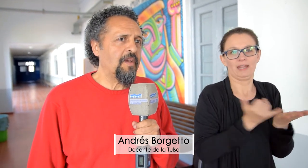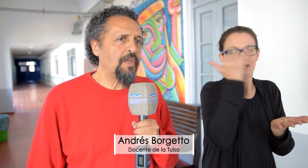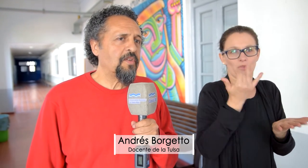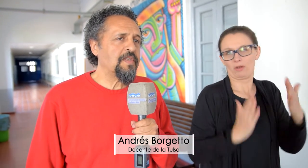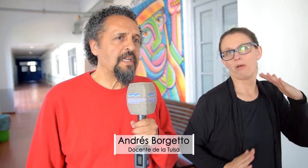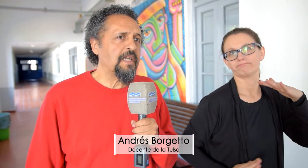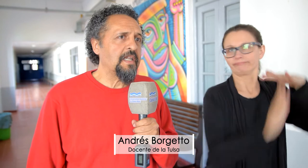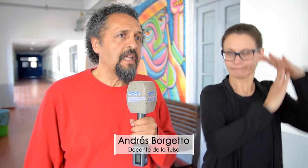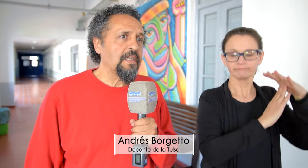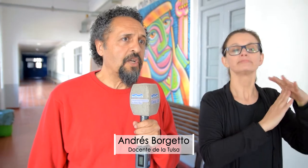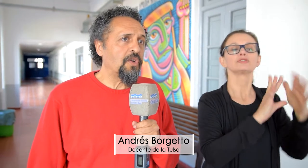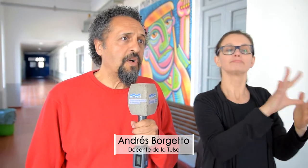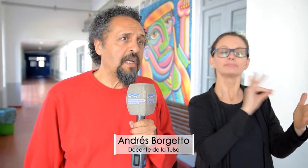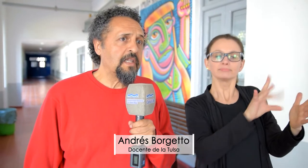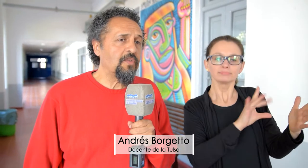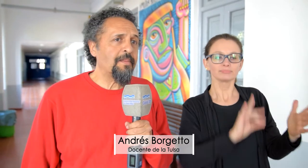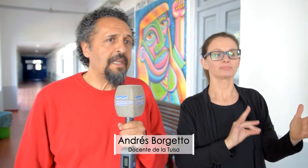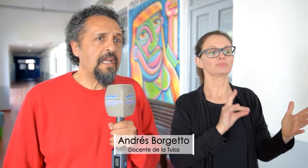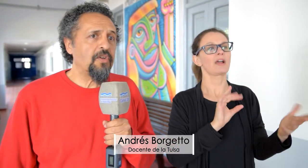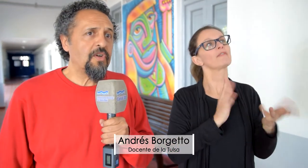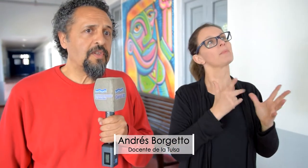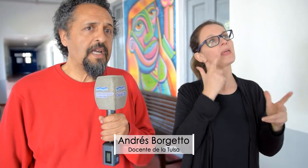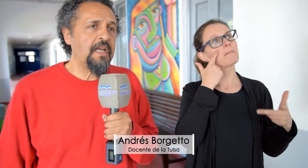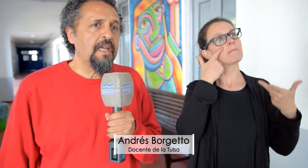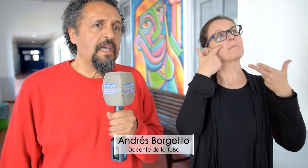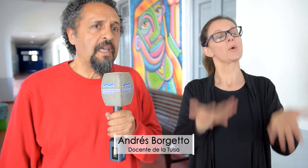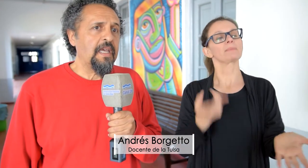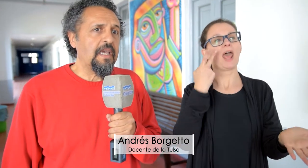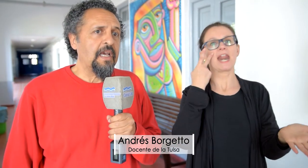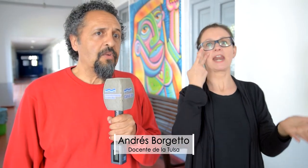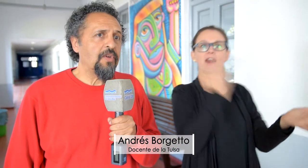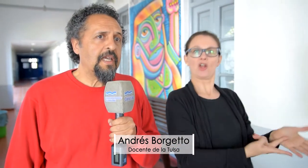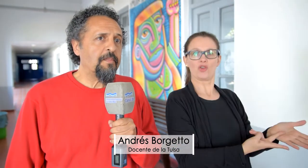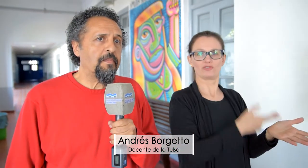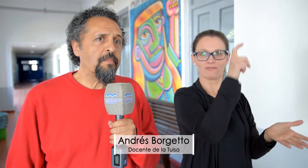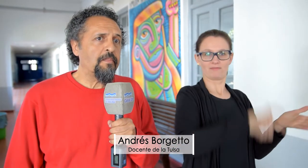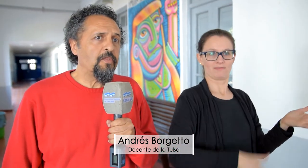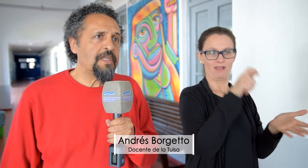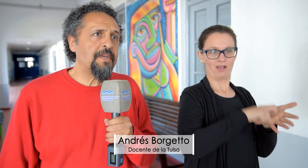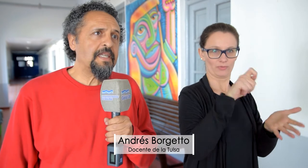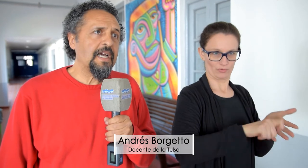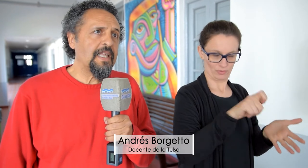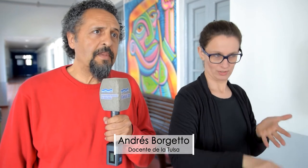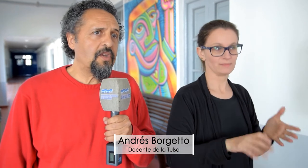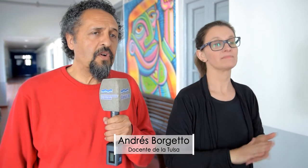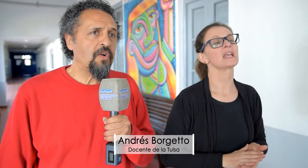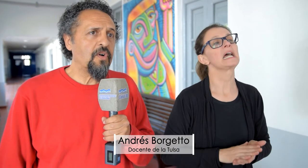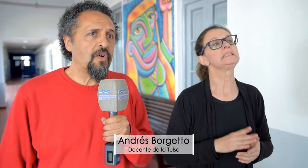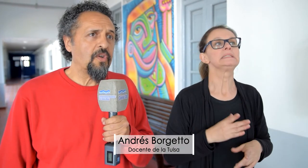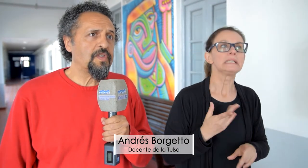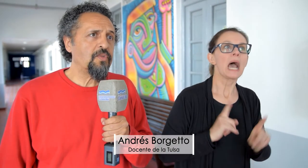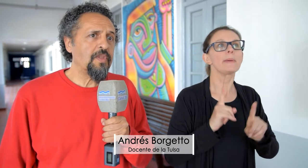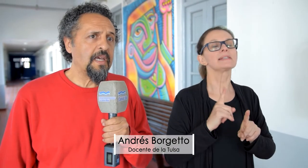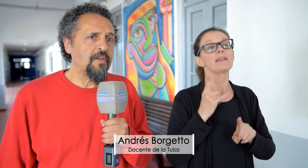se reconozcan de una manera y no de otra autores que muchas veces en la academia no